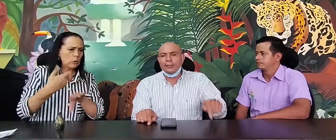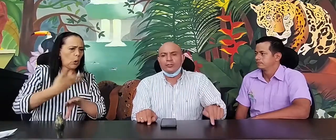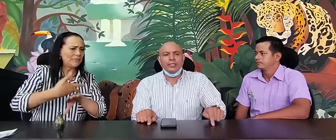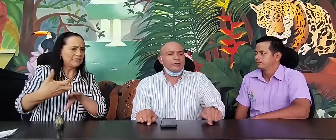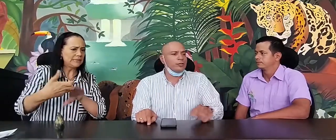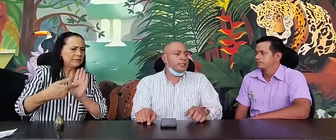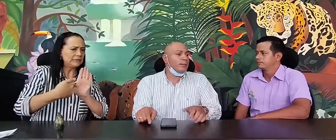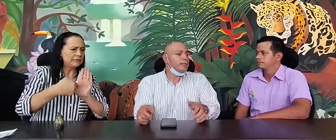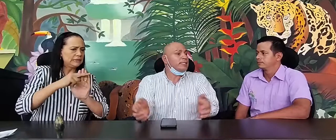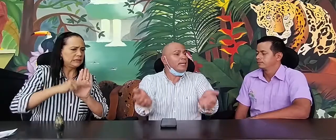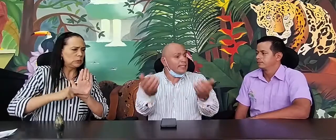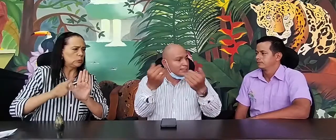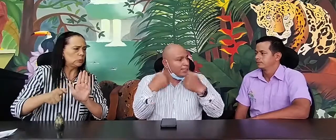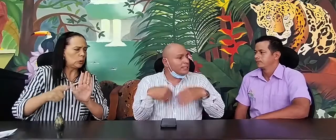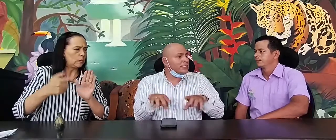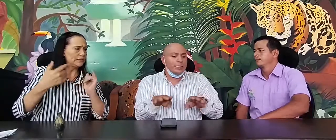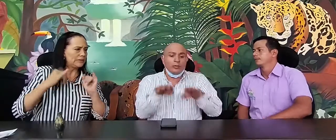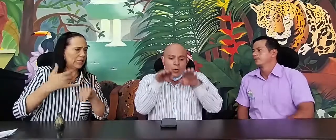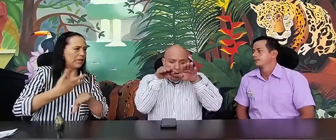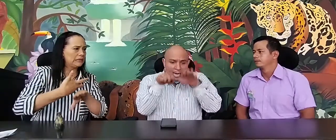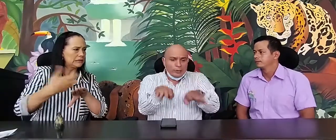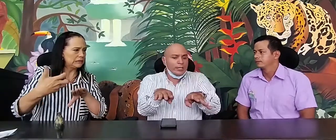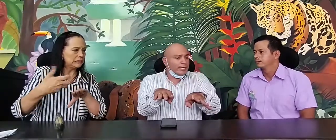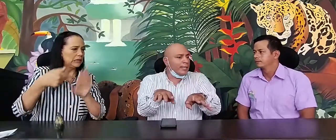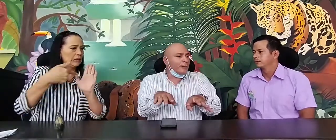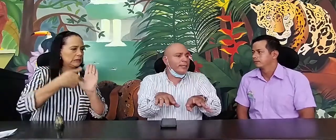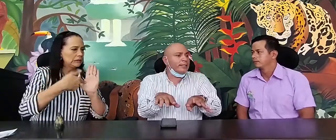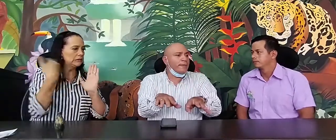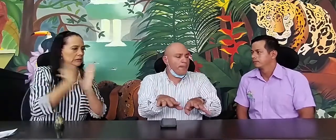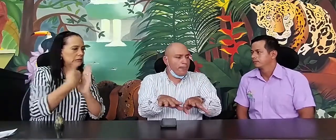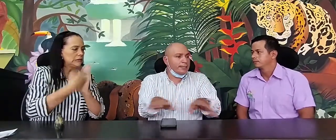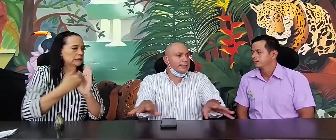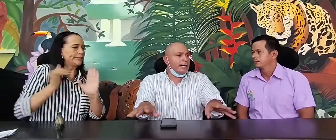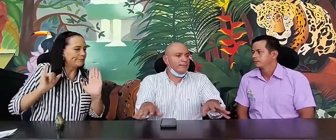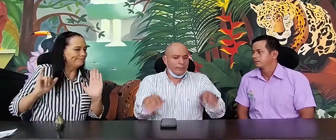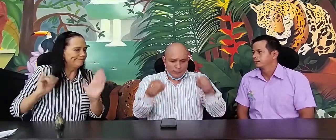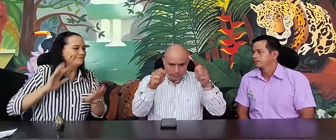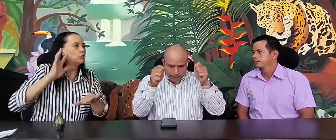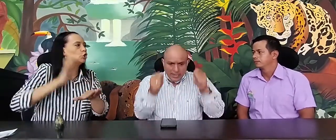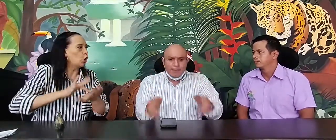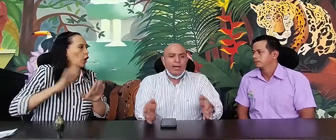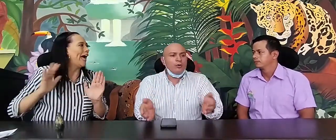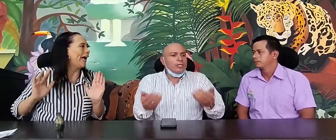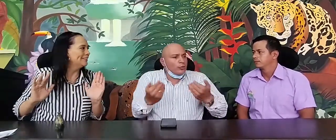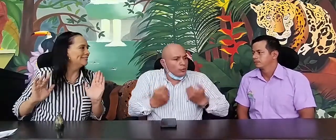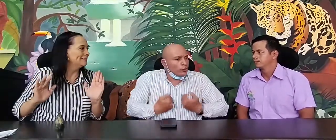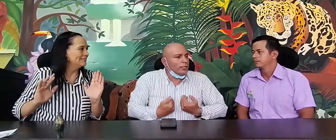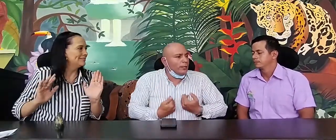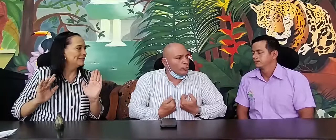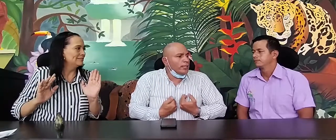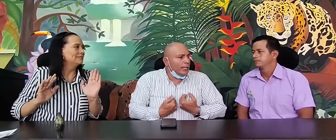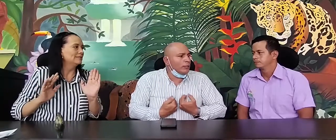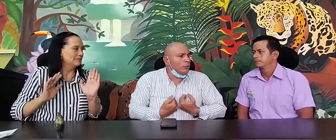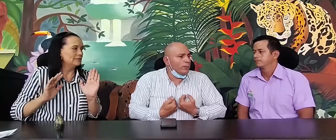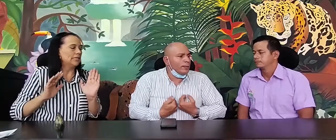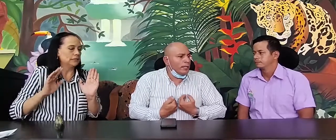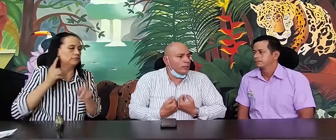personas con discapacidad que están exigiendo algo que realmente está plasmado y que nosotros debemos darle como un tema.